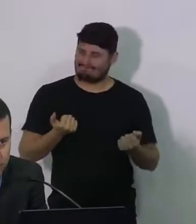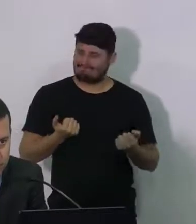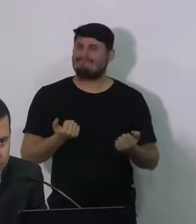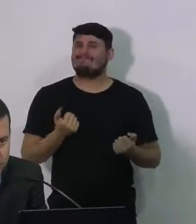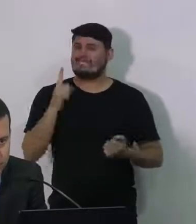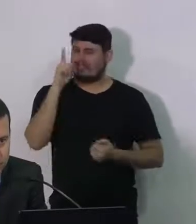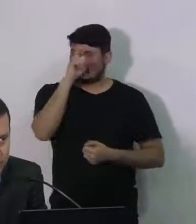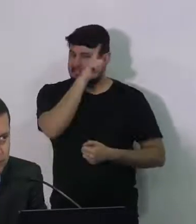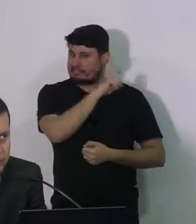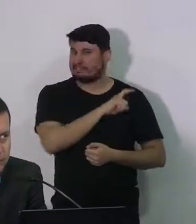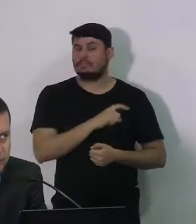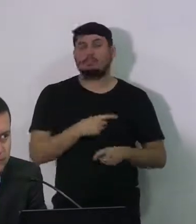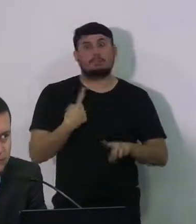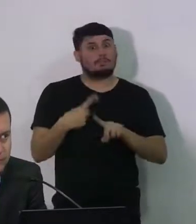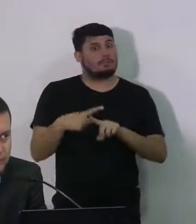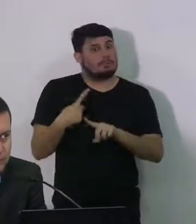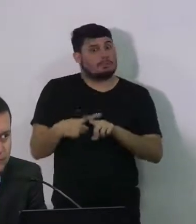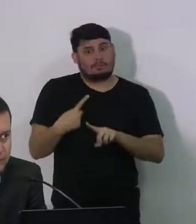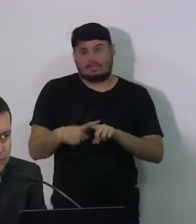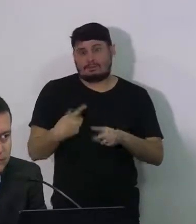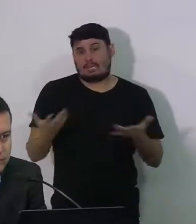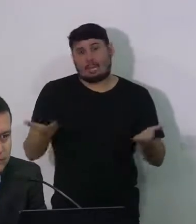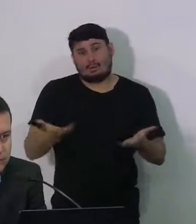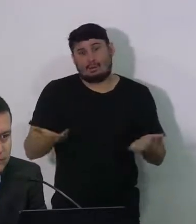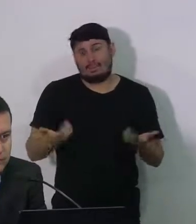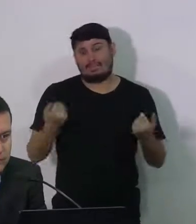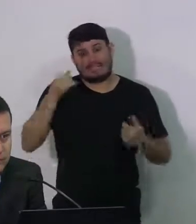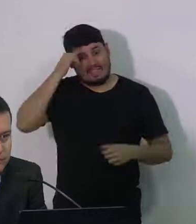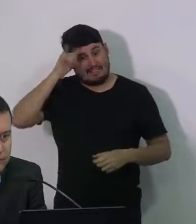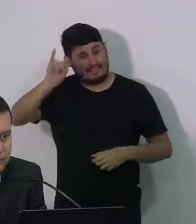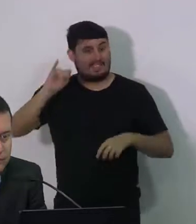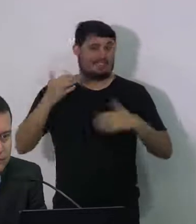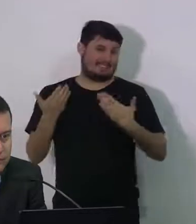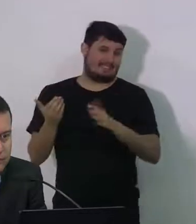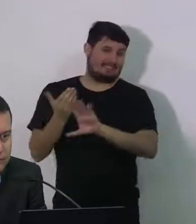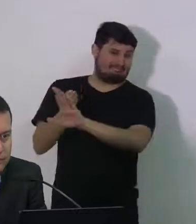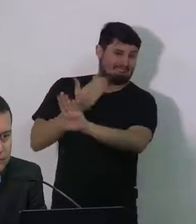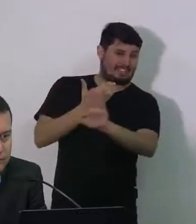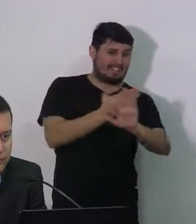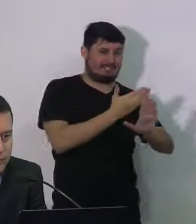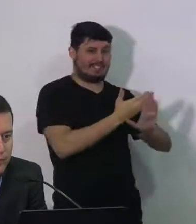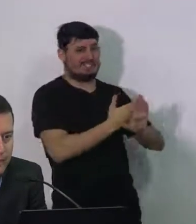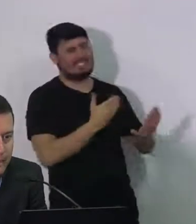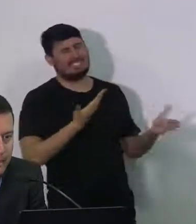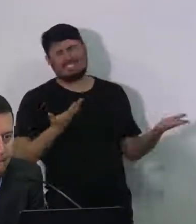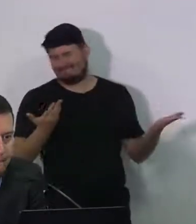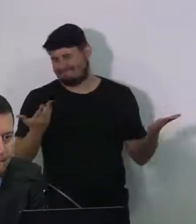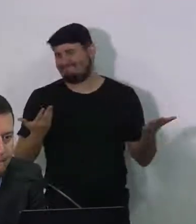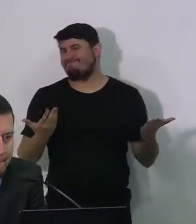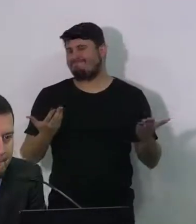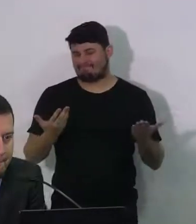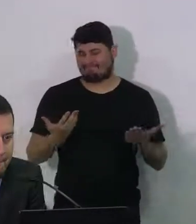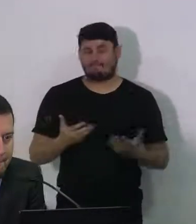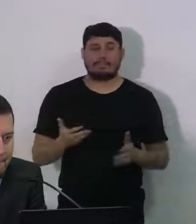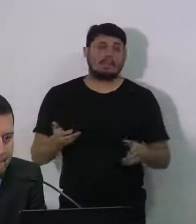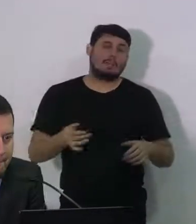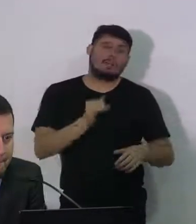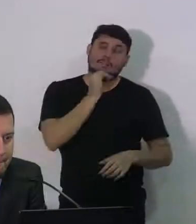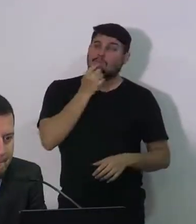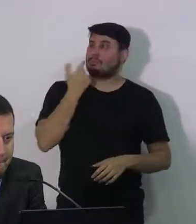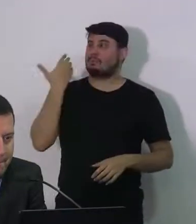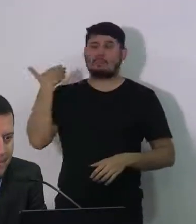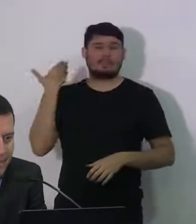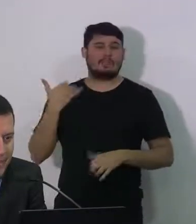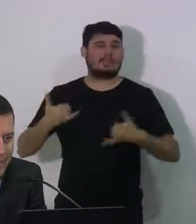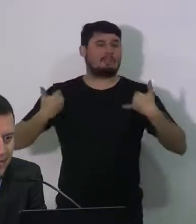com os outros o tempo inteiro a gente precisa estar em quarentena estar se preservando estar se isolando passei pelo aniversário da minha mãe